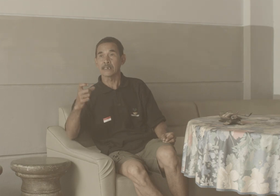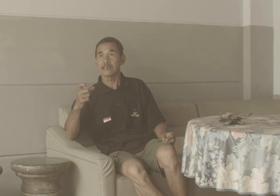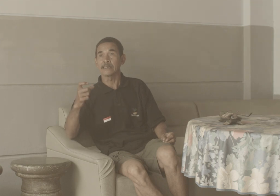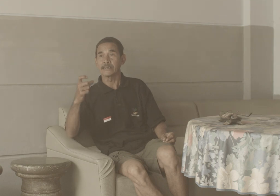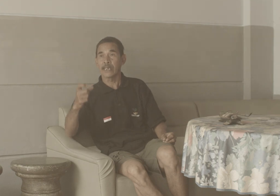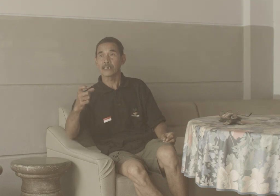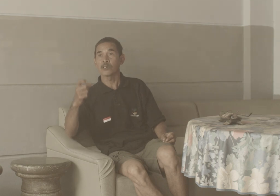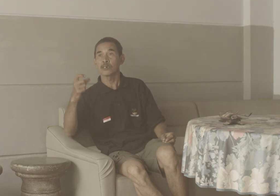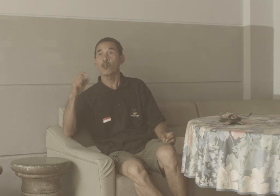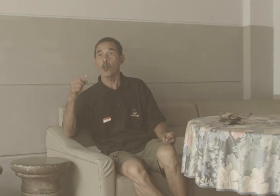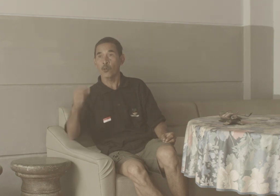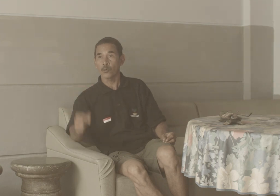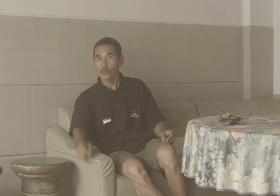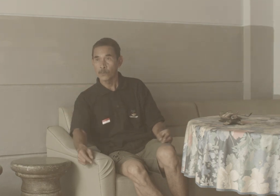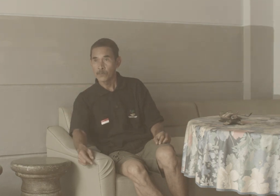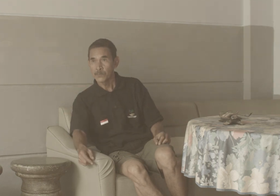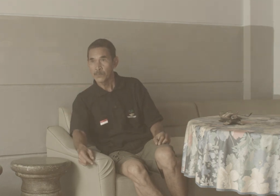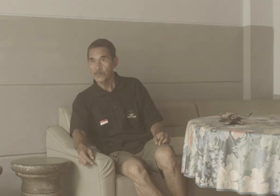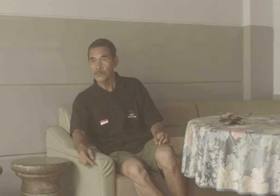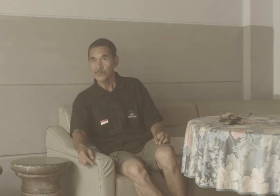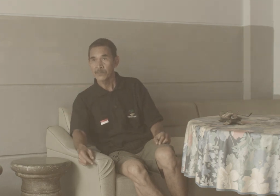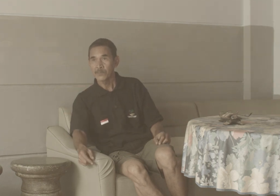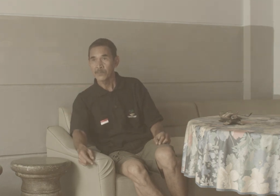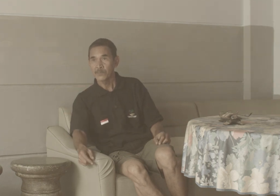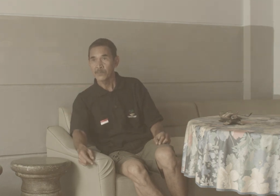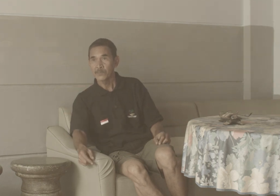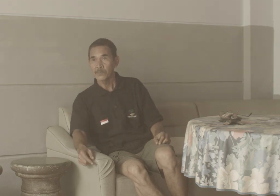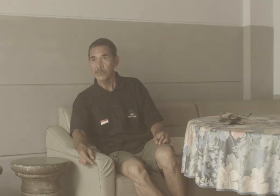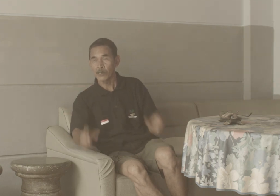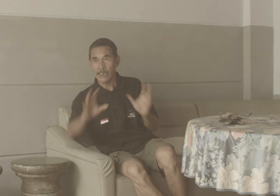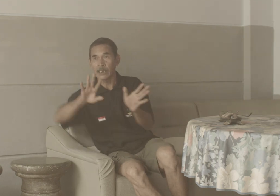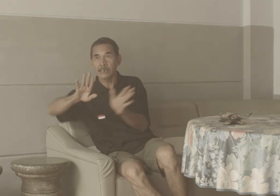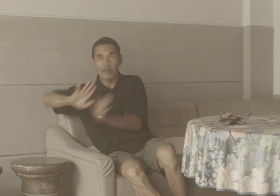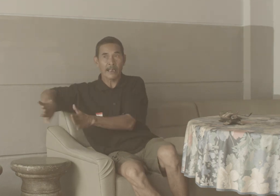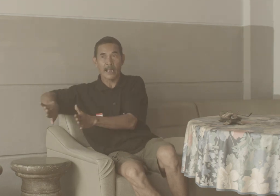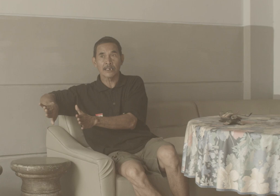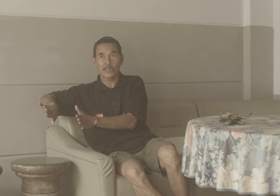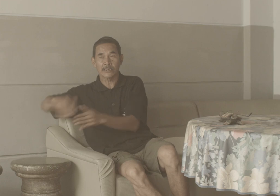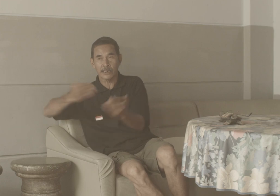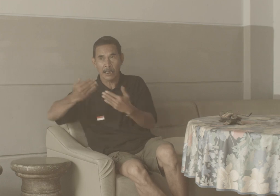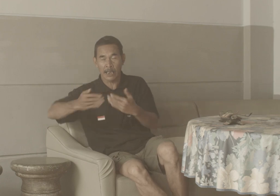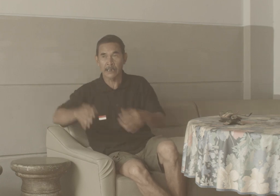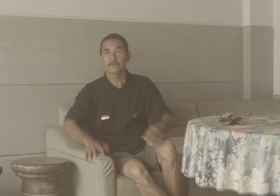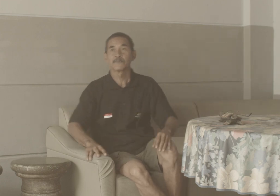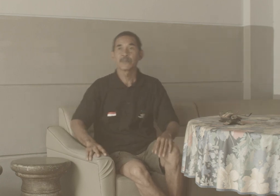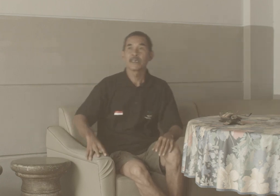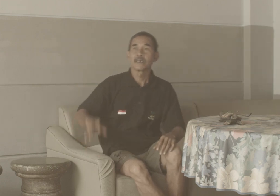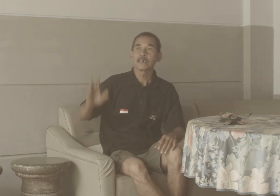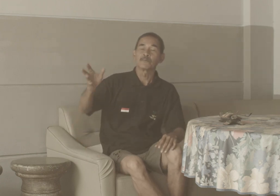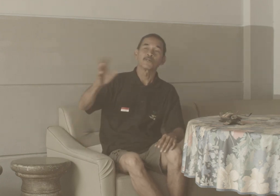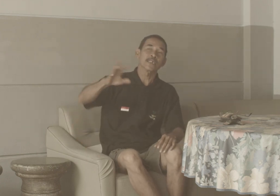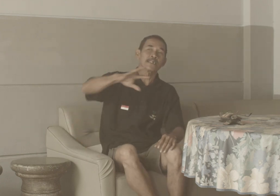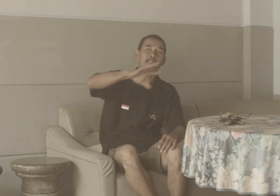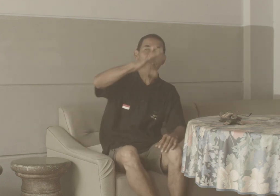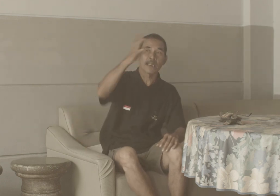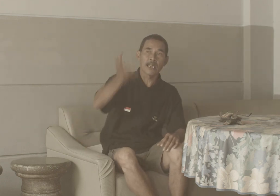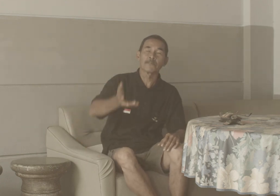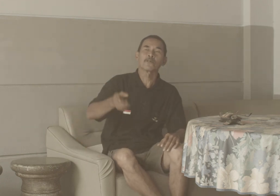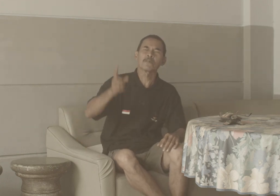Gen Olog Oke Nanti belakang ini Saya ceritakan Kemudian Disanalah Bahwa